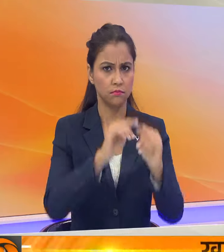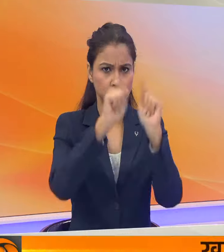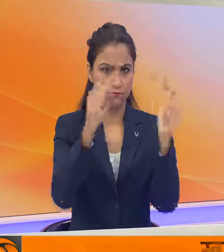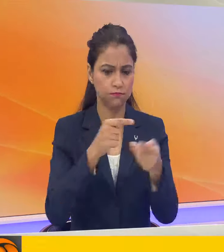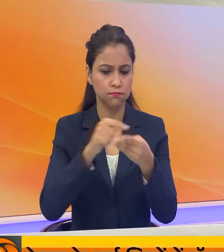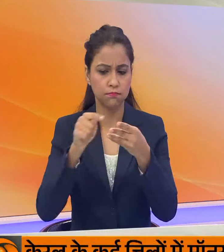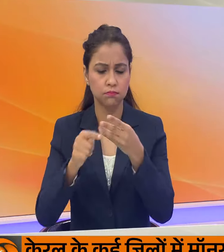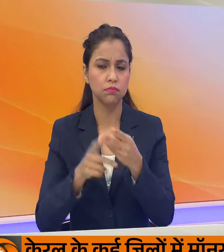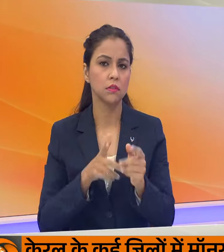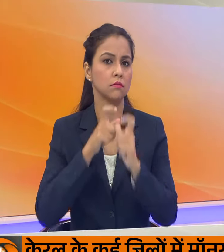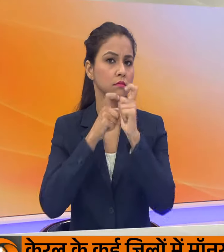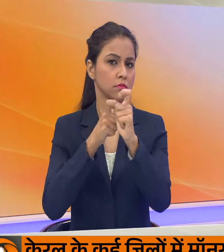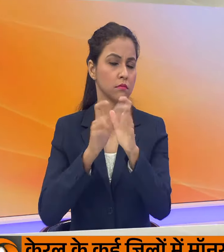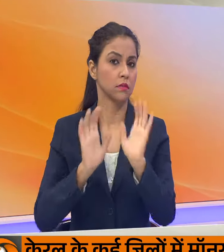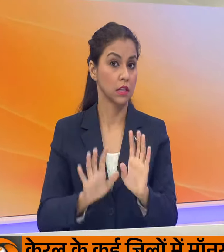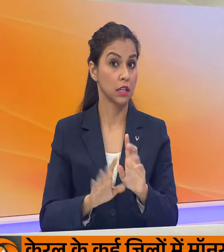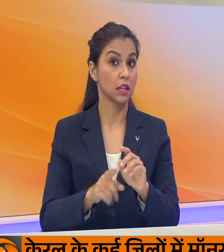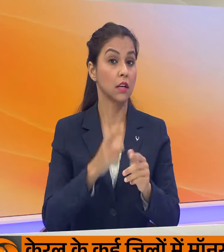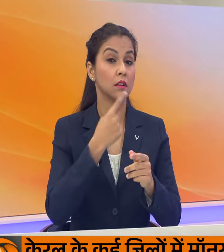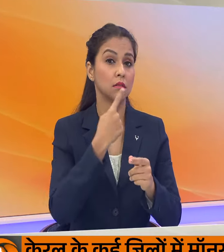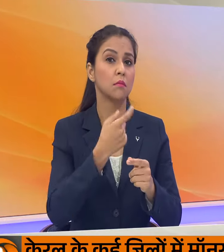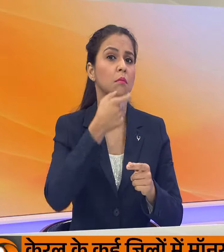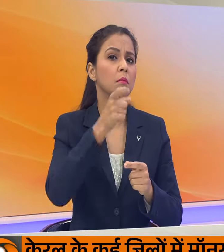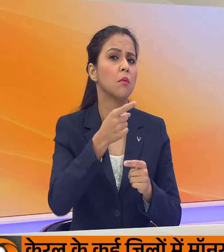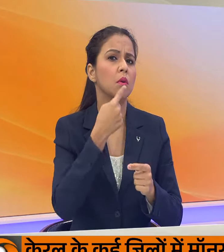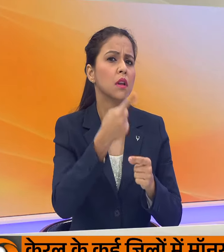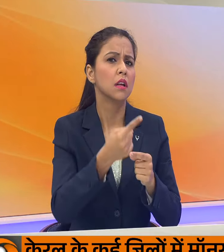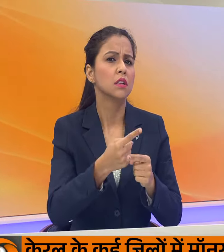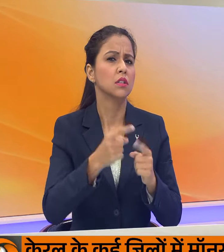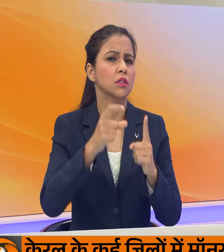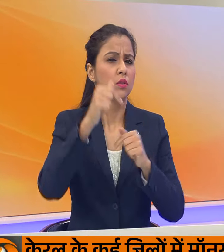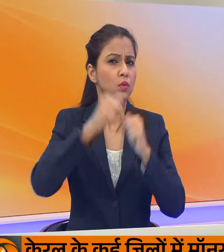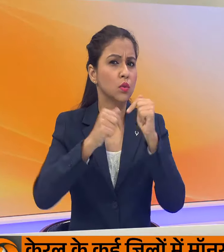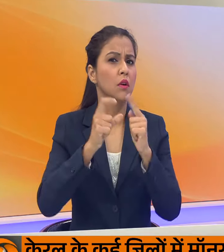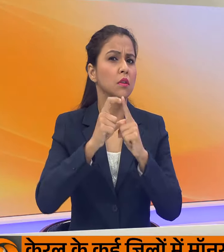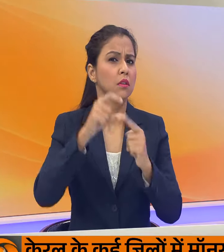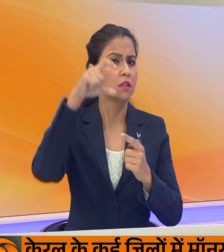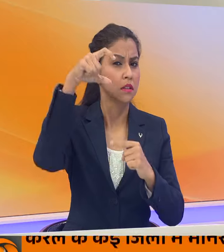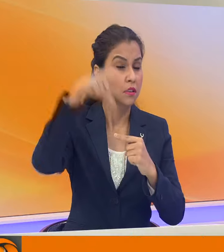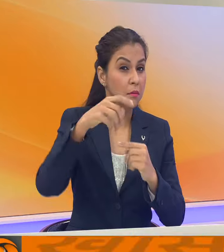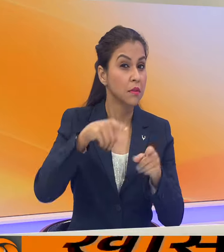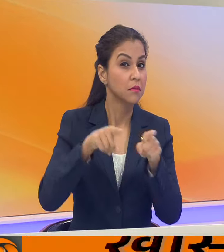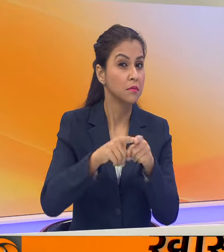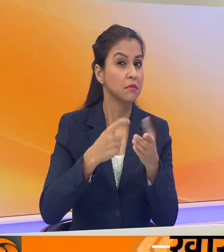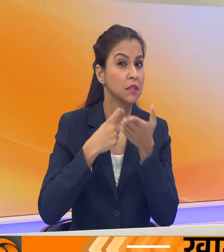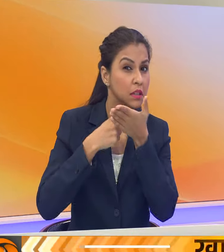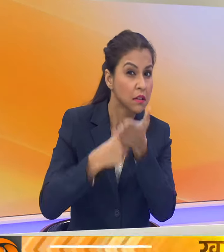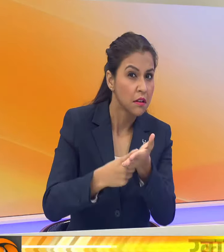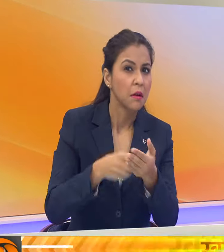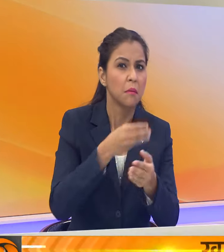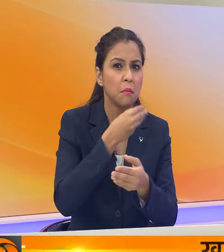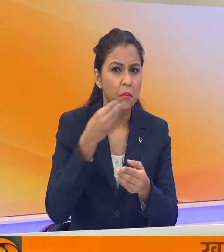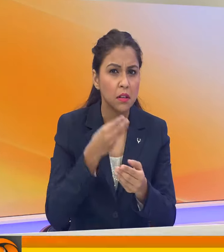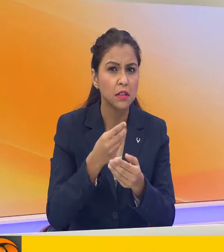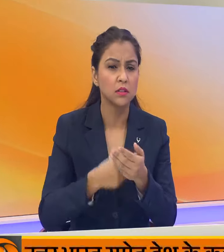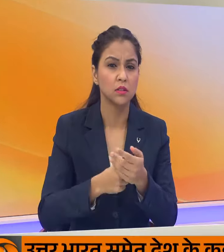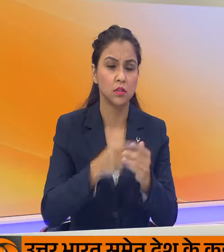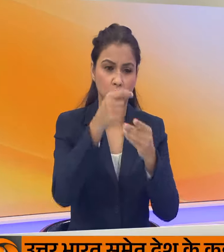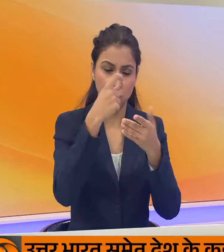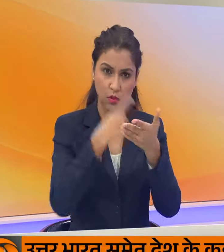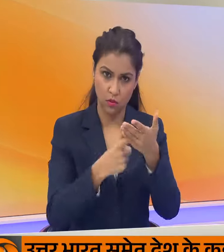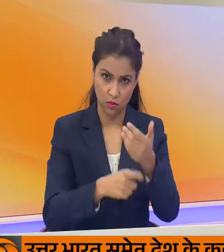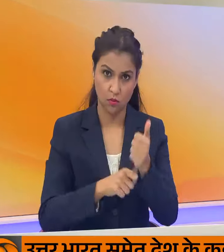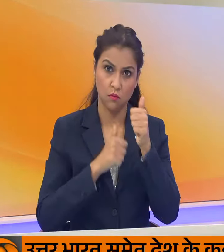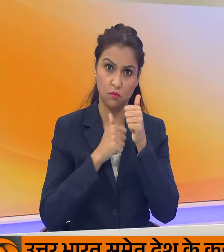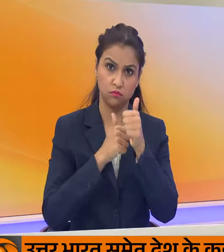इस मामले को उठाते हुए सुविंद्र अधिकारी ने चुनाओ आयोक से मांकी के मतगणना केंद्र पर निर्धारित दिशा निर्देशों का